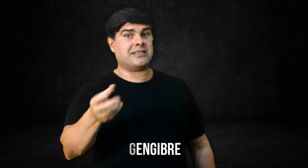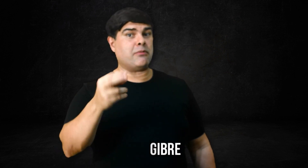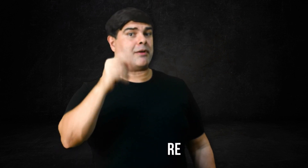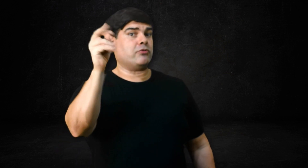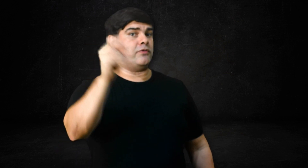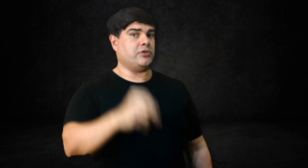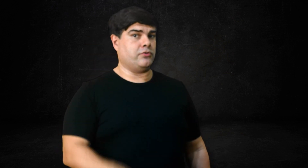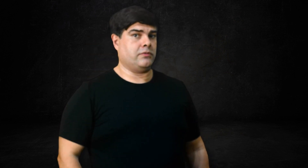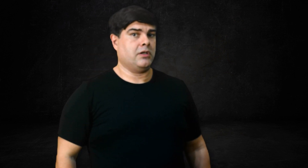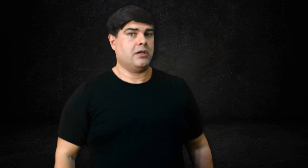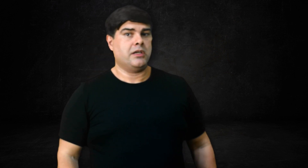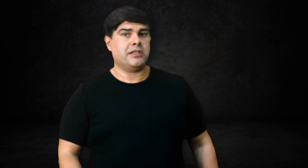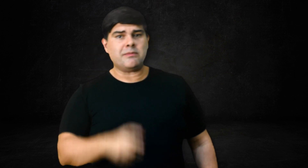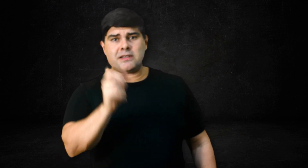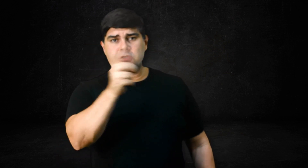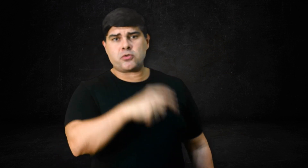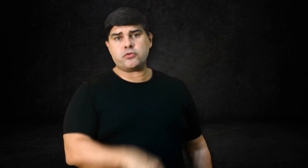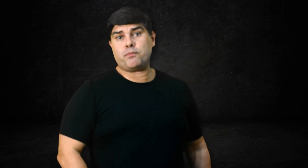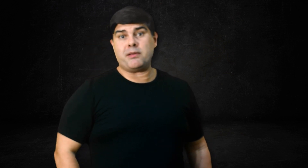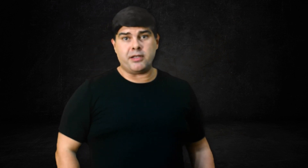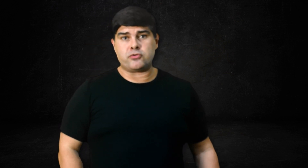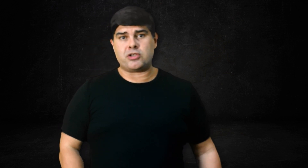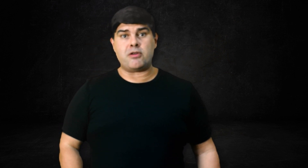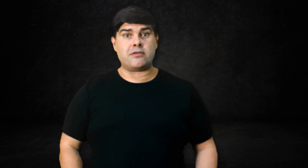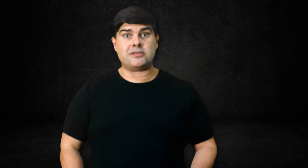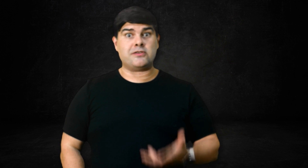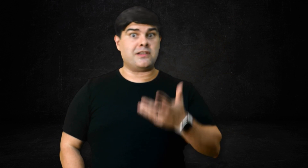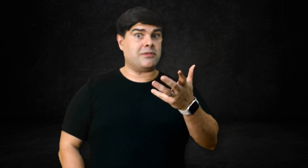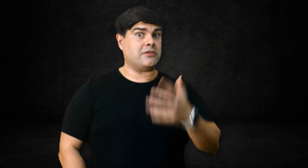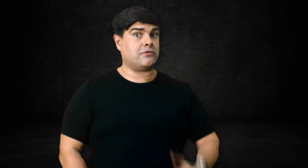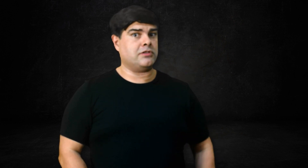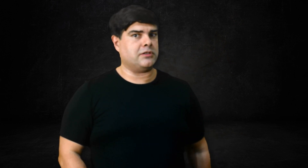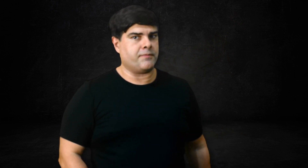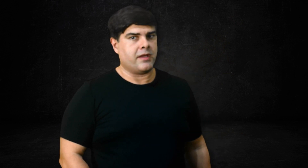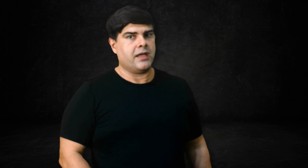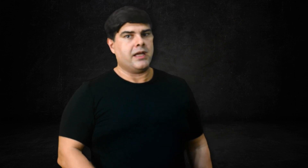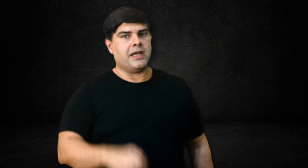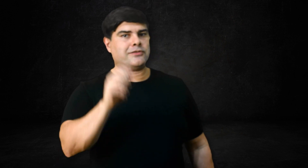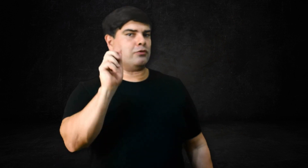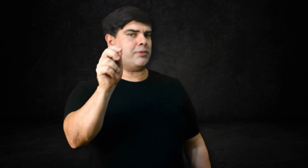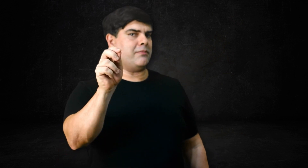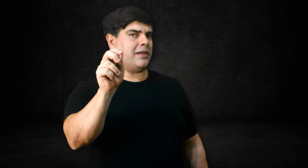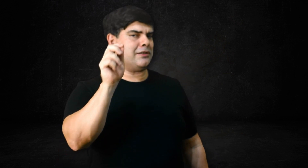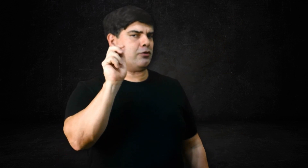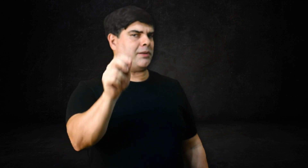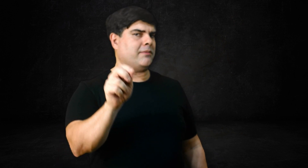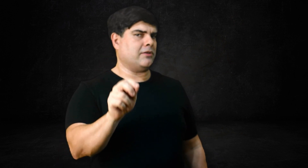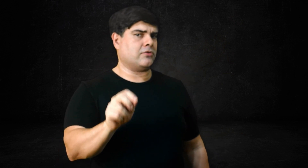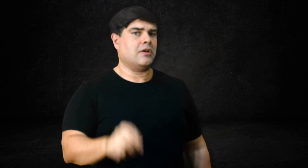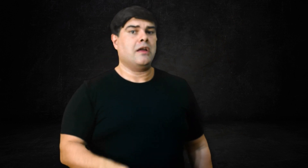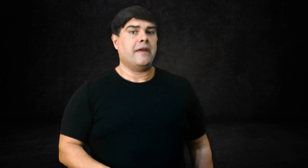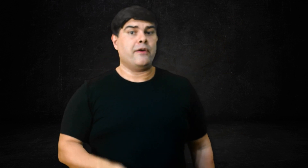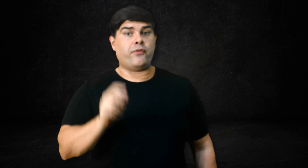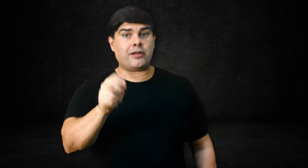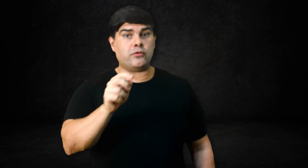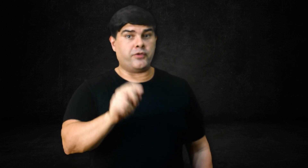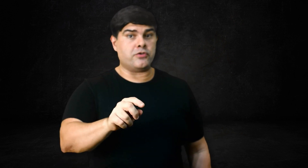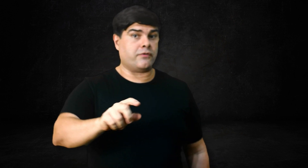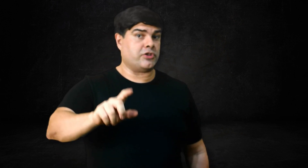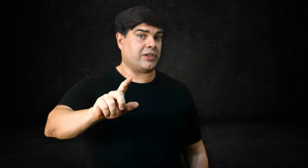tema para outro vídeo. E também existem alguns suplementos que melhoram a nossa sensibilidade de insulina. Esses suplementos, eu falo no vídeo que eu vou deixar